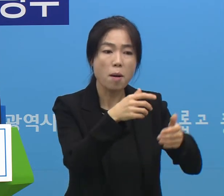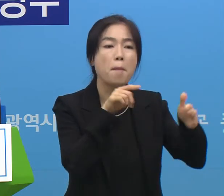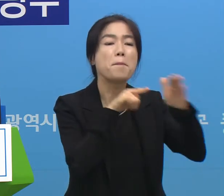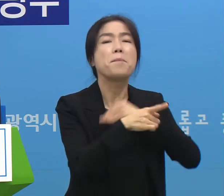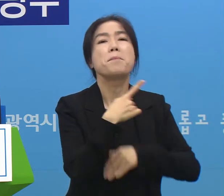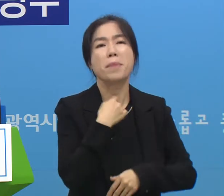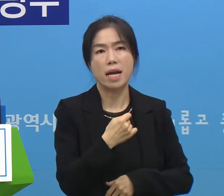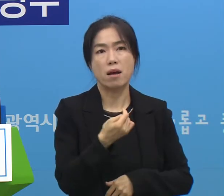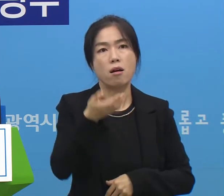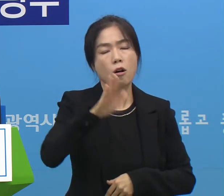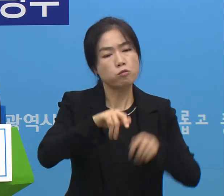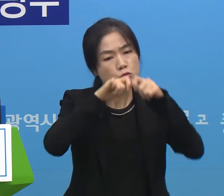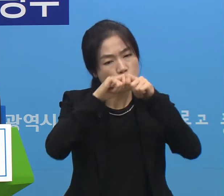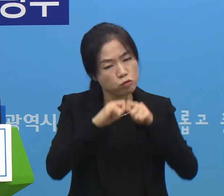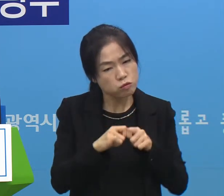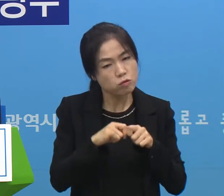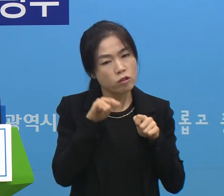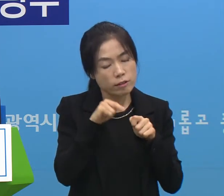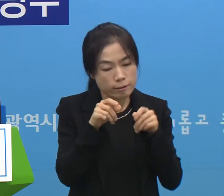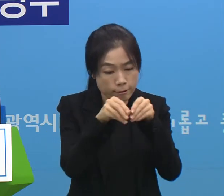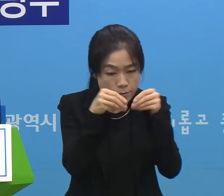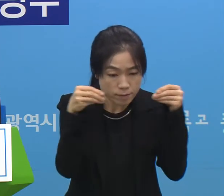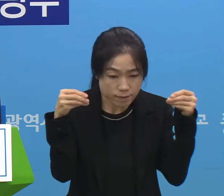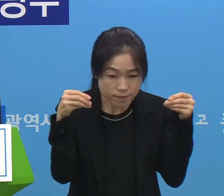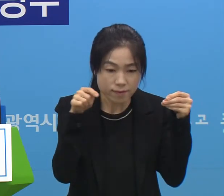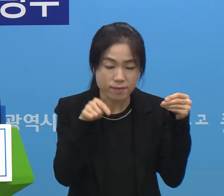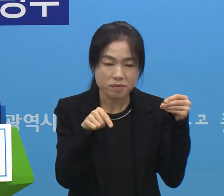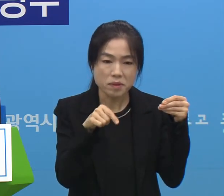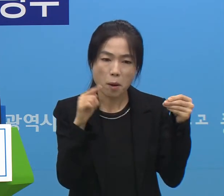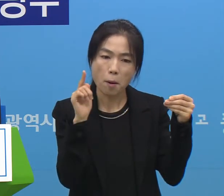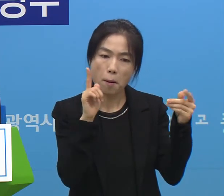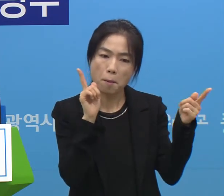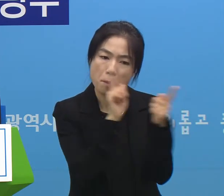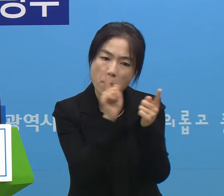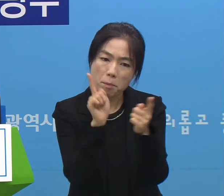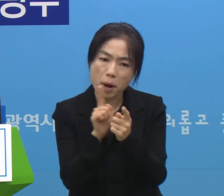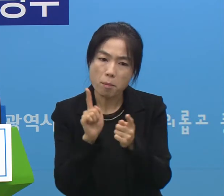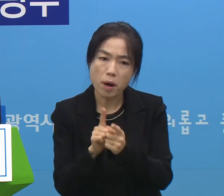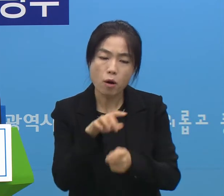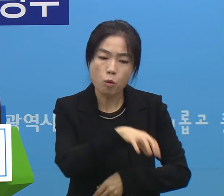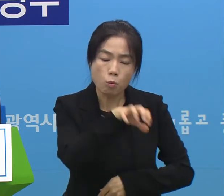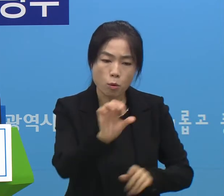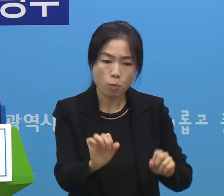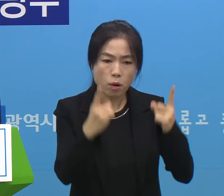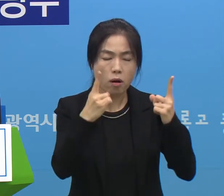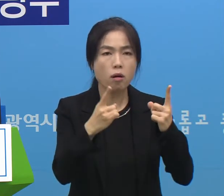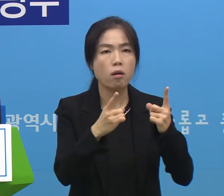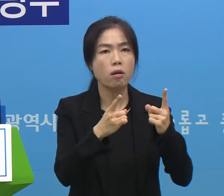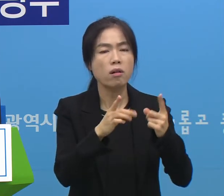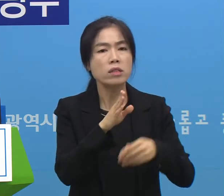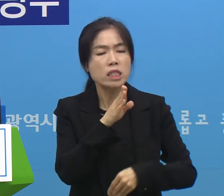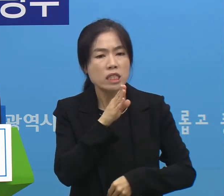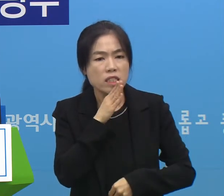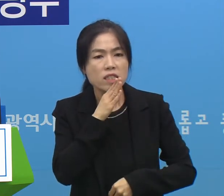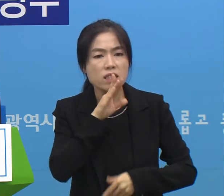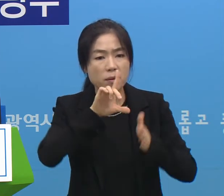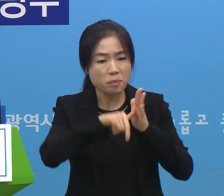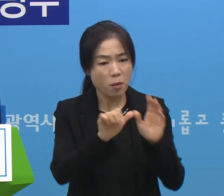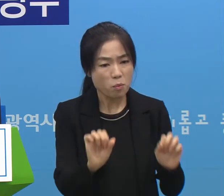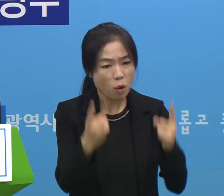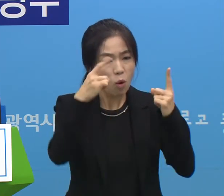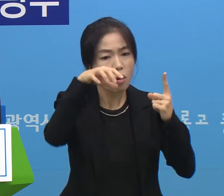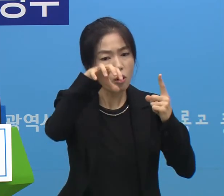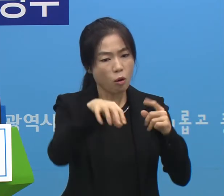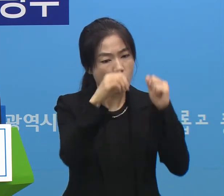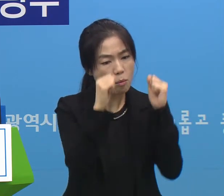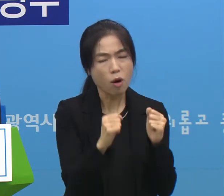있습니다 그런데 구체적으로 저희들이 들어가보면 어떤 접촉자와 동선이 겹친다거나 실제로 같은 시간대에 있다거나